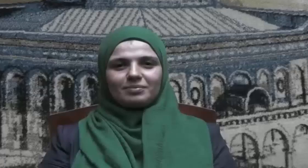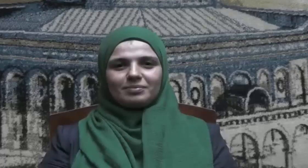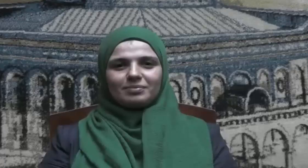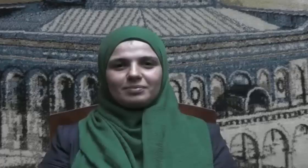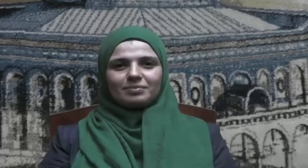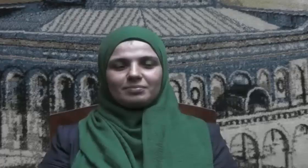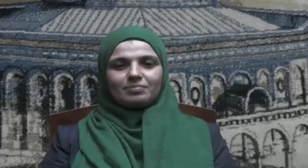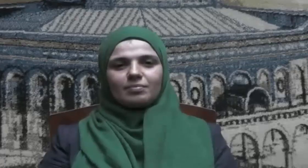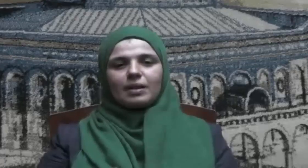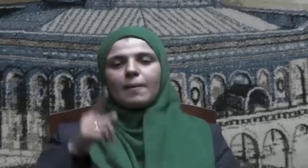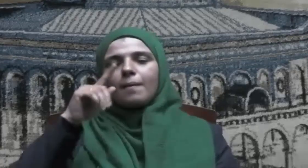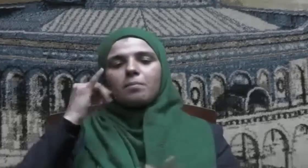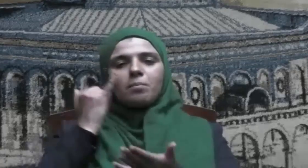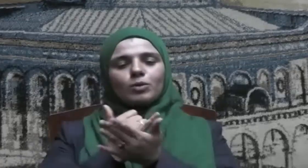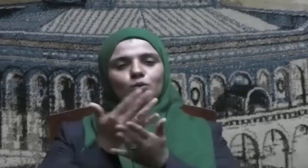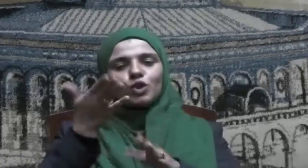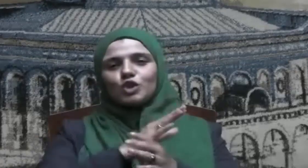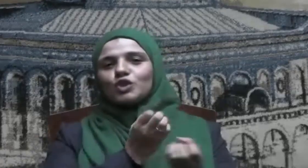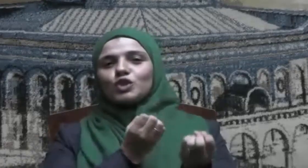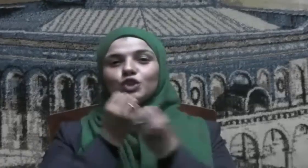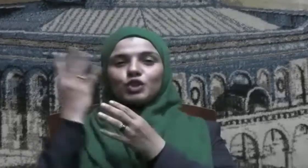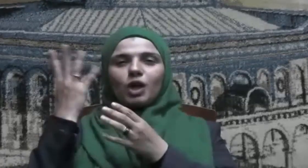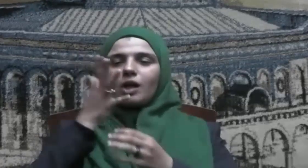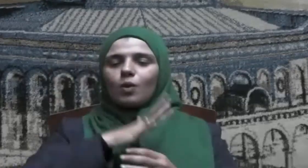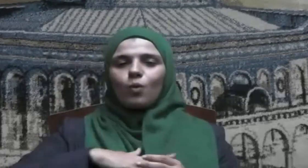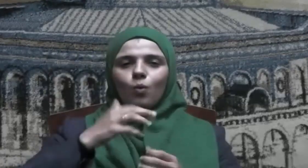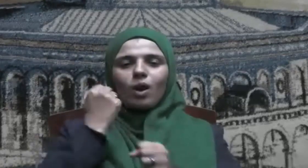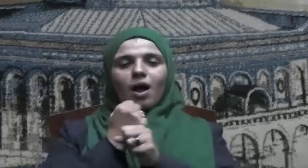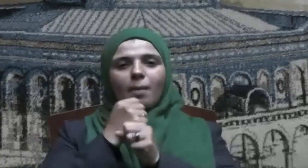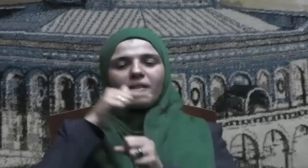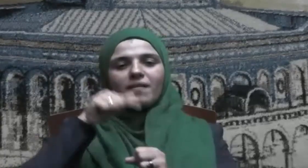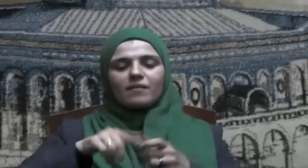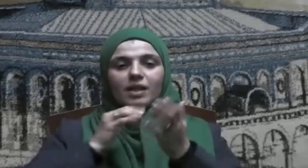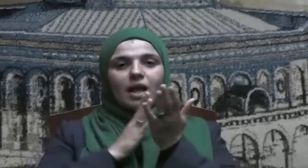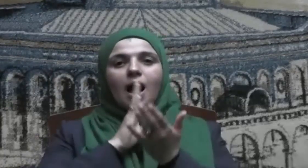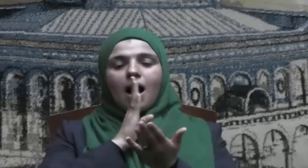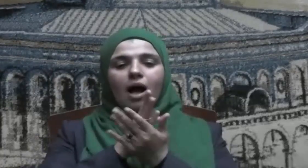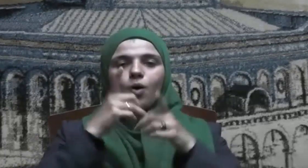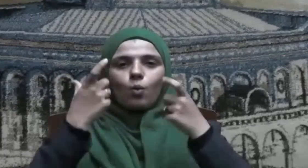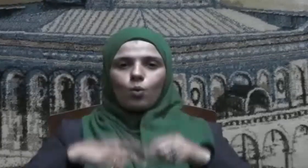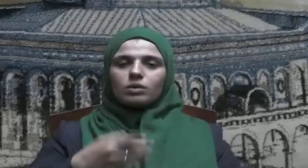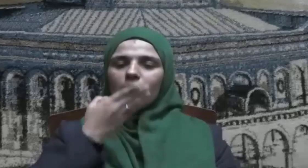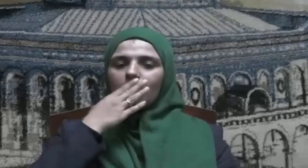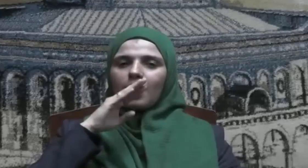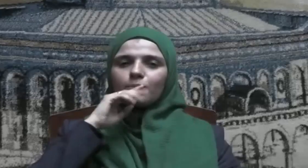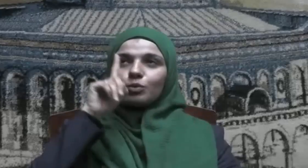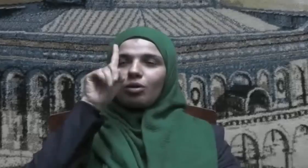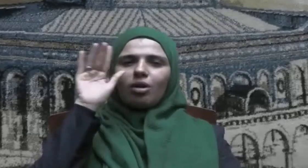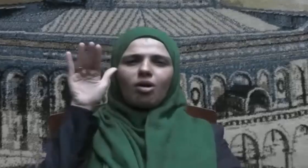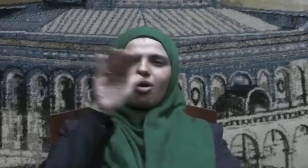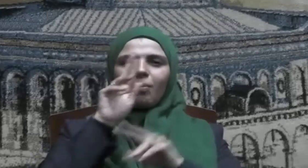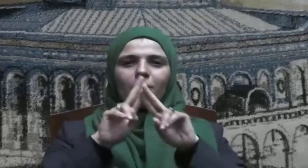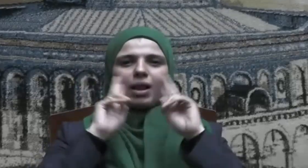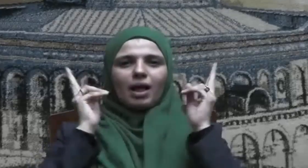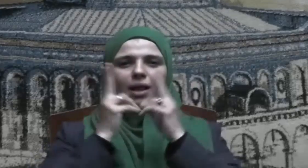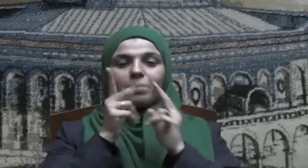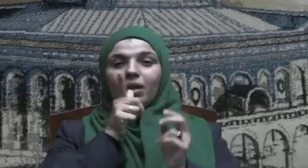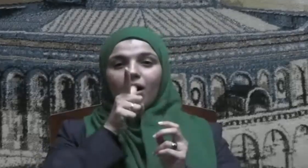منزلة الشهداء والتضحية في سبيل وطن الحمد لله رب العالمين القائل في كتابه